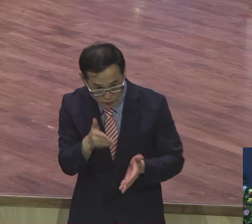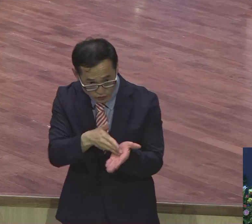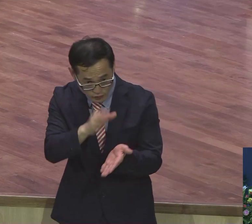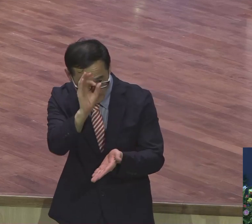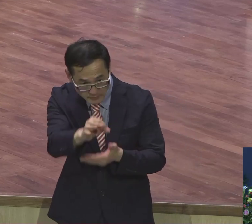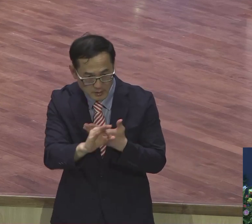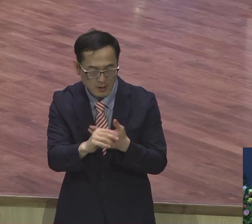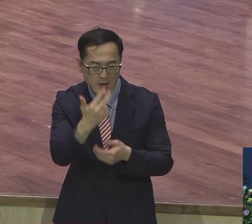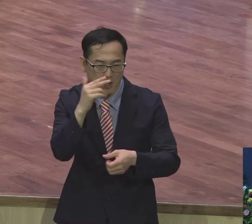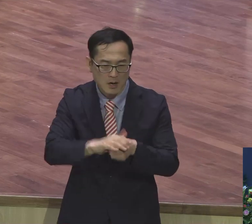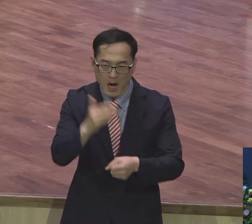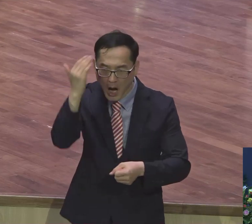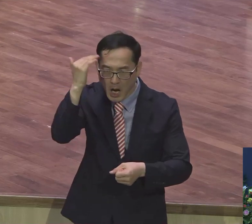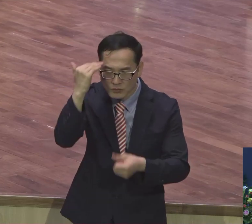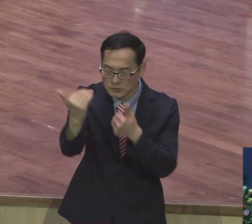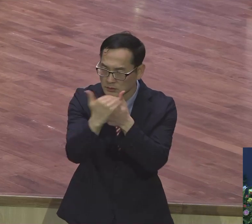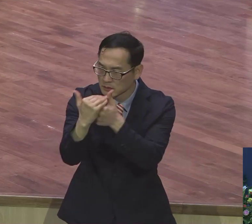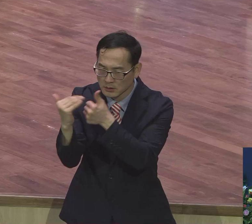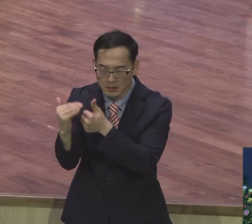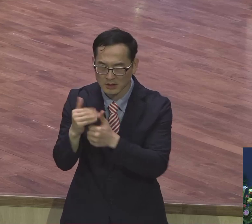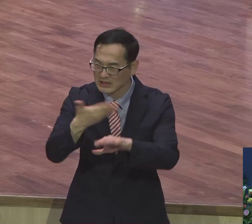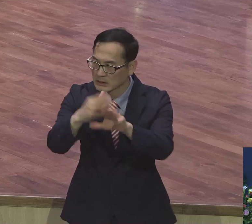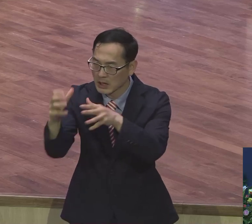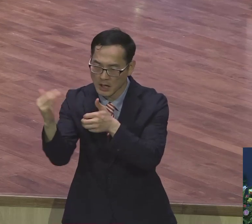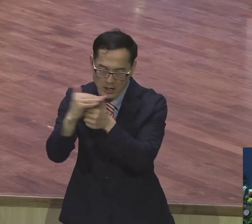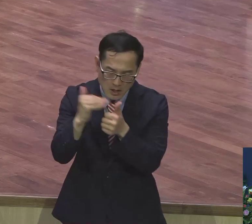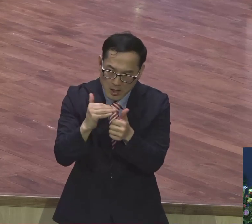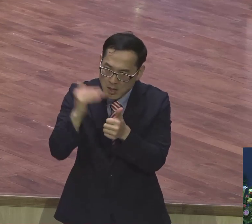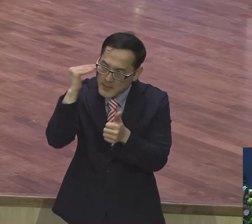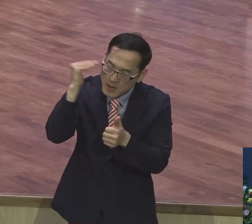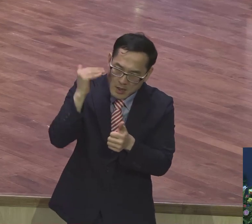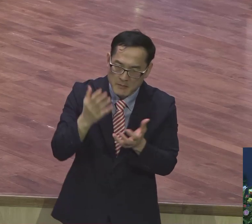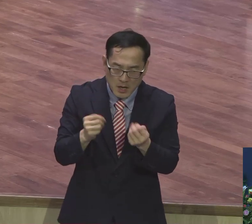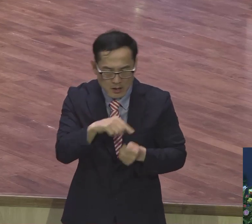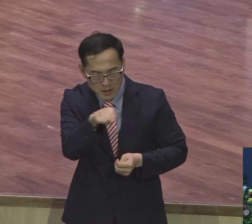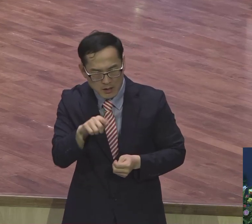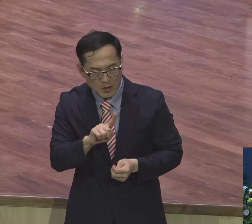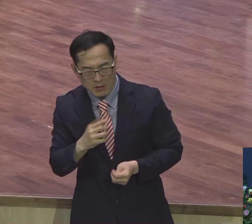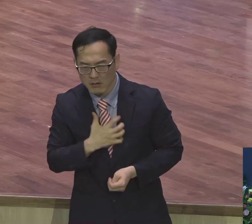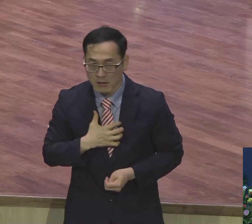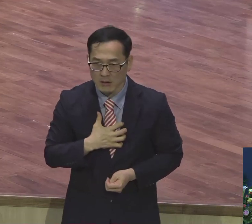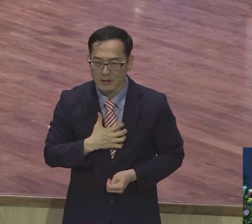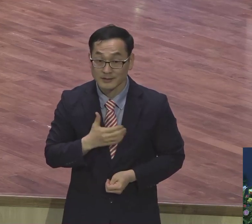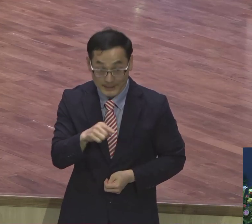이런 상황 속에서 여러분들이 하나님의 능력을 체험해 보시기 바랍니다.